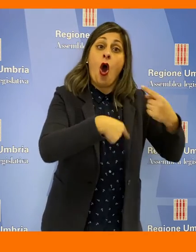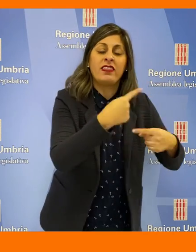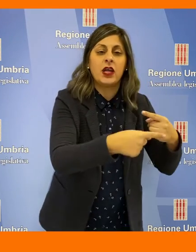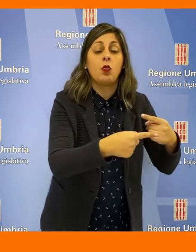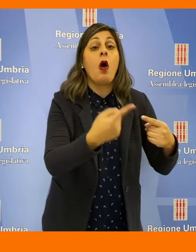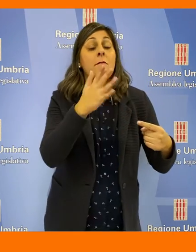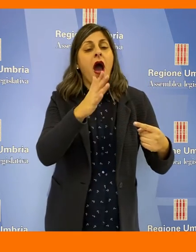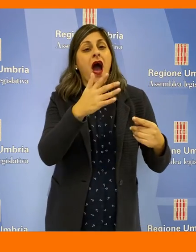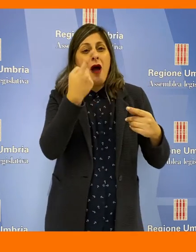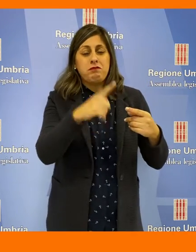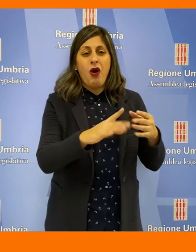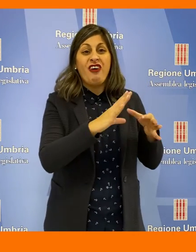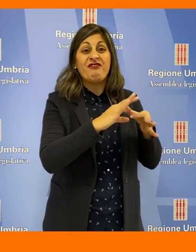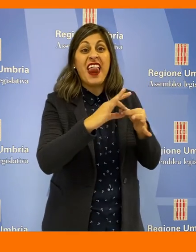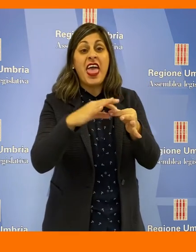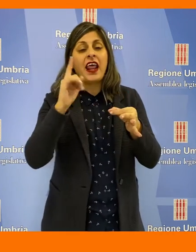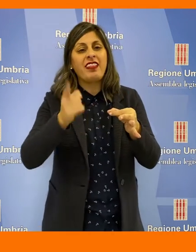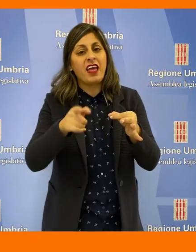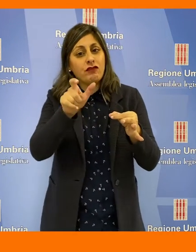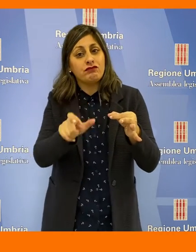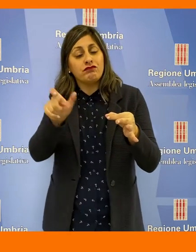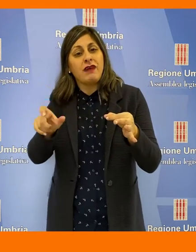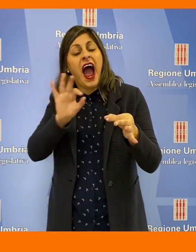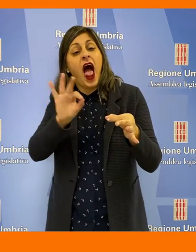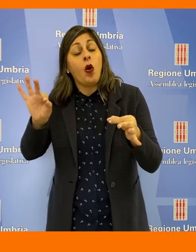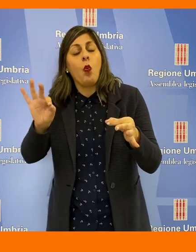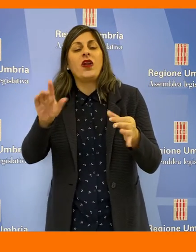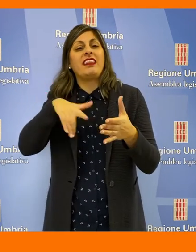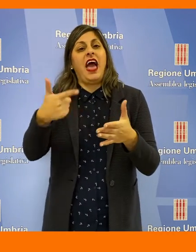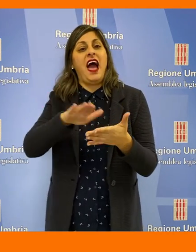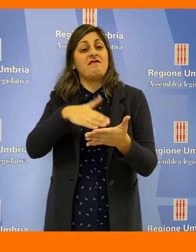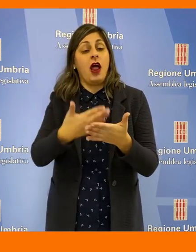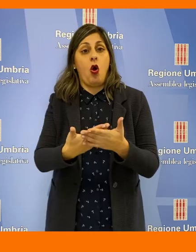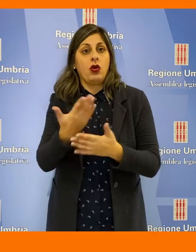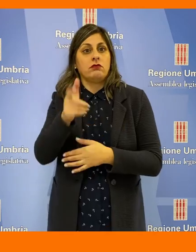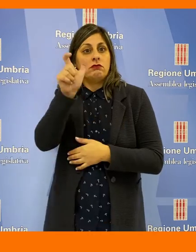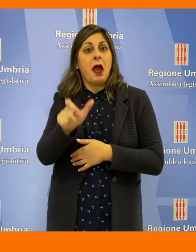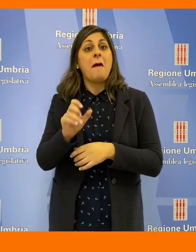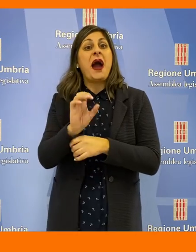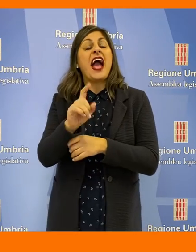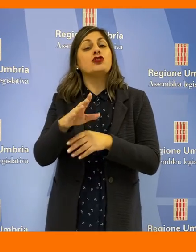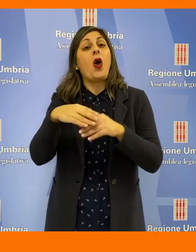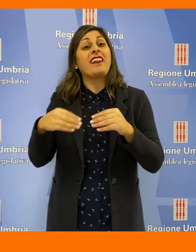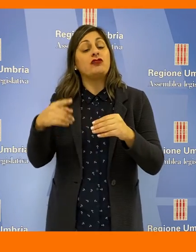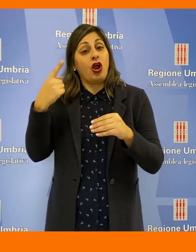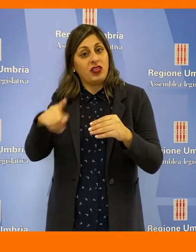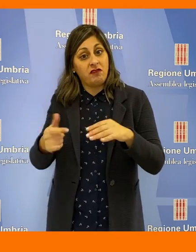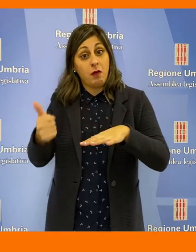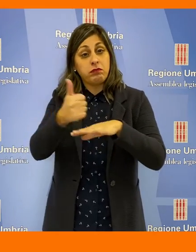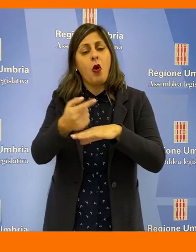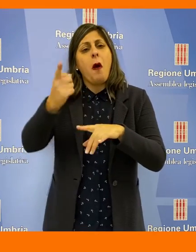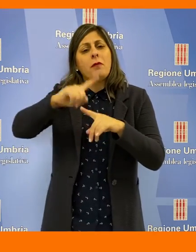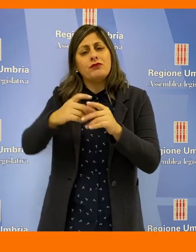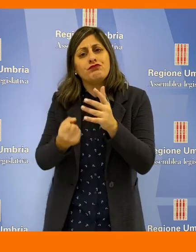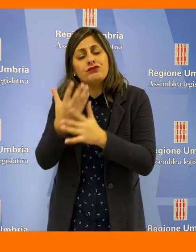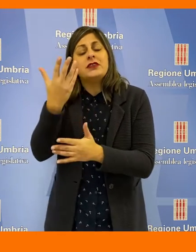ruoli chiave della filiera, la valorizzazione del maestro artigiano, il sossegno a progetti pilota, volti ad innovare l'attività del